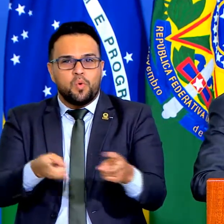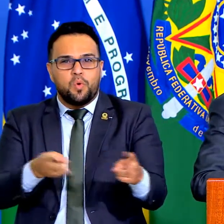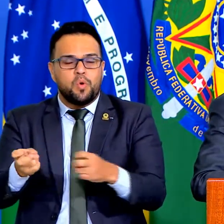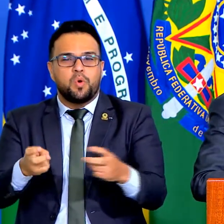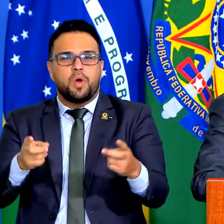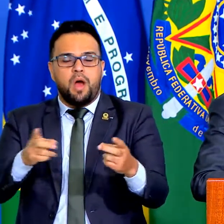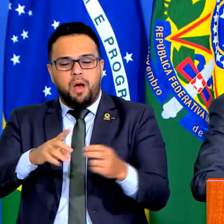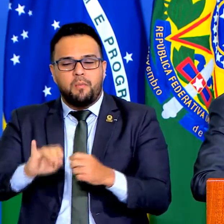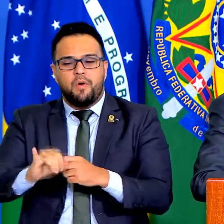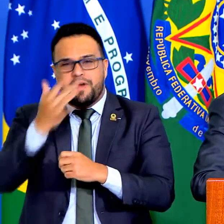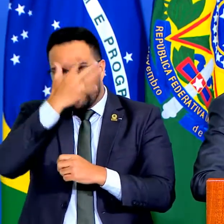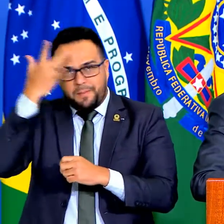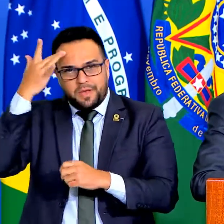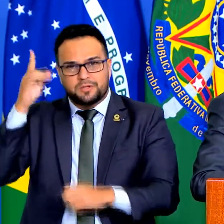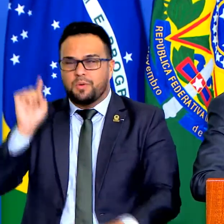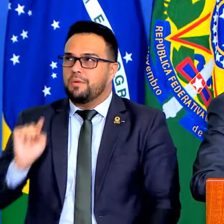Brasil.